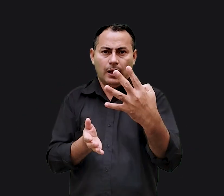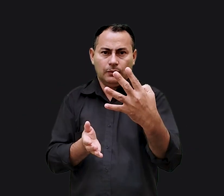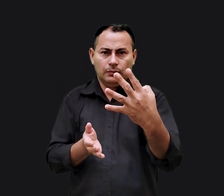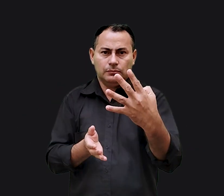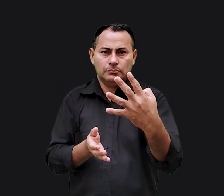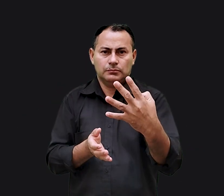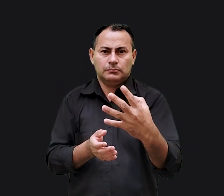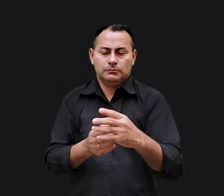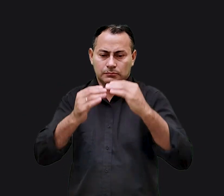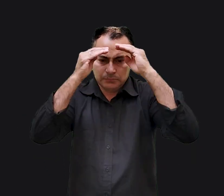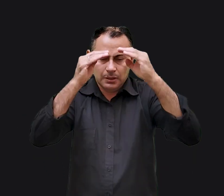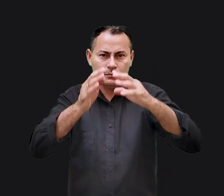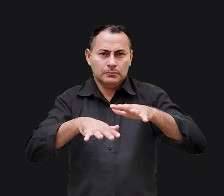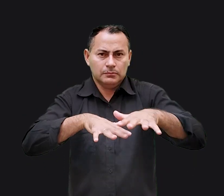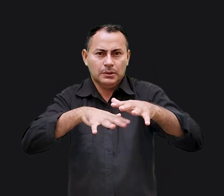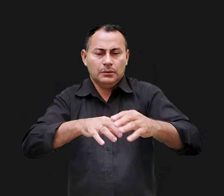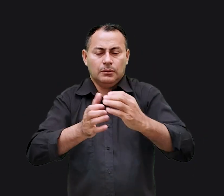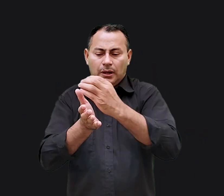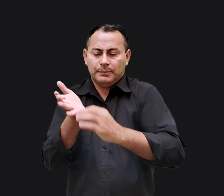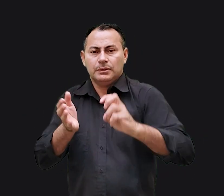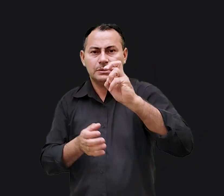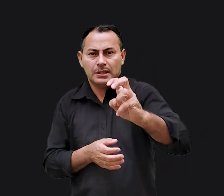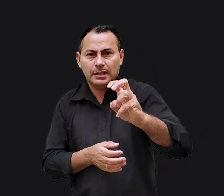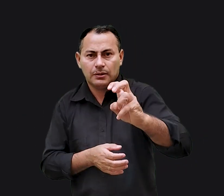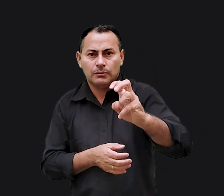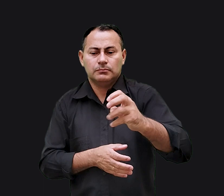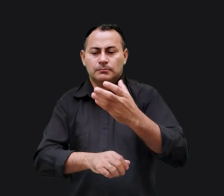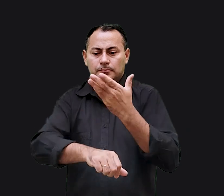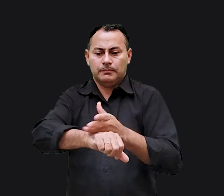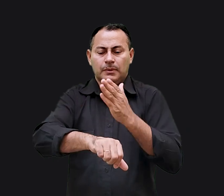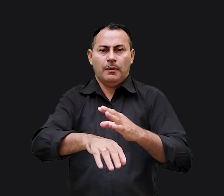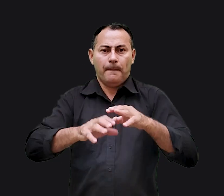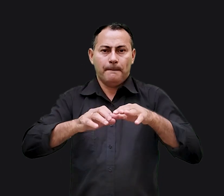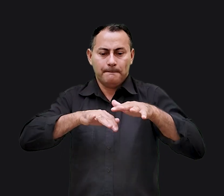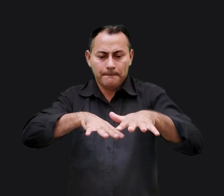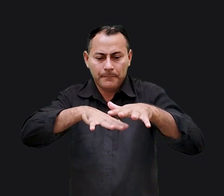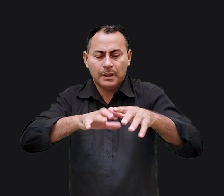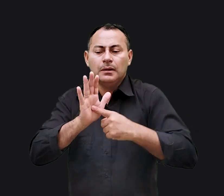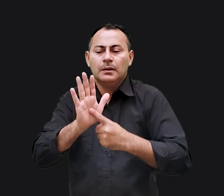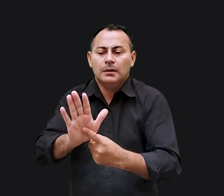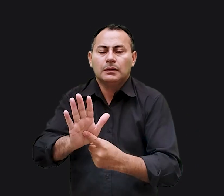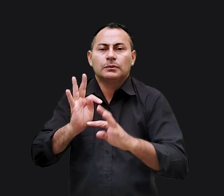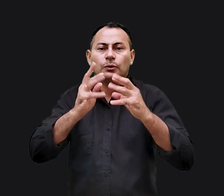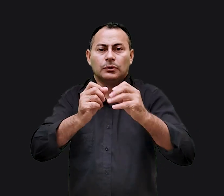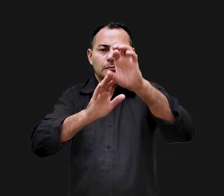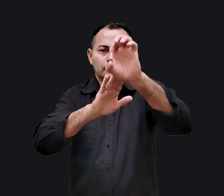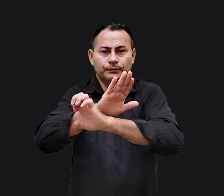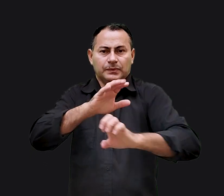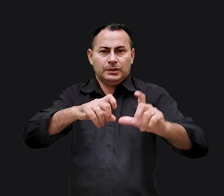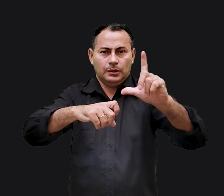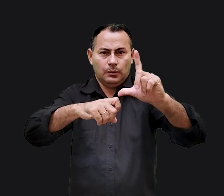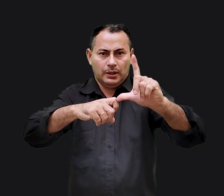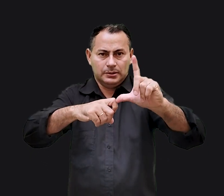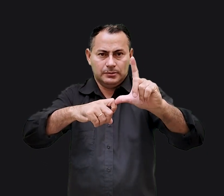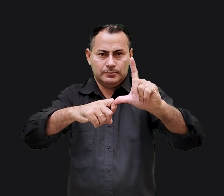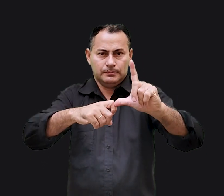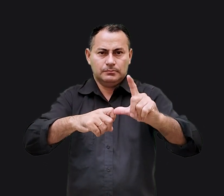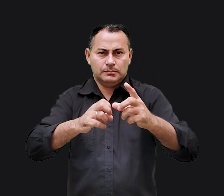capítulo 4, cumpriu seu manifesto no capítulo 5 e praticou seu manifesto em todo o Evangelho de Lucas.